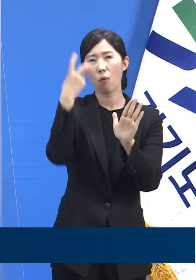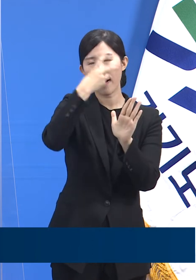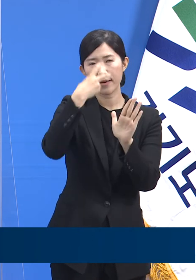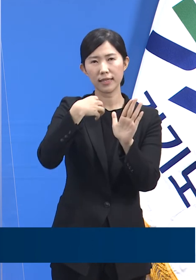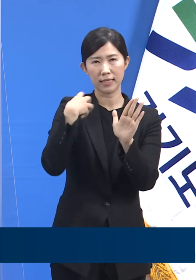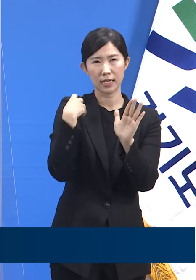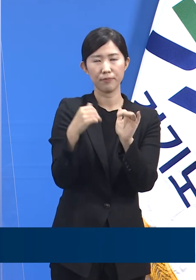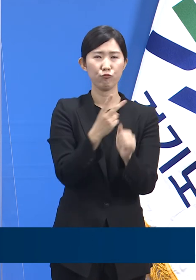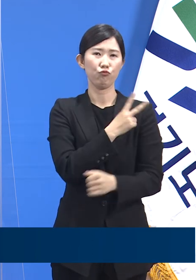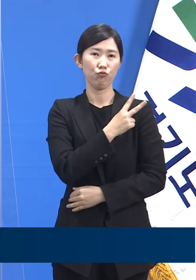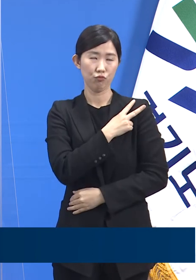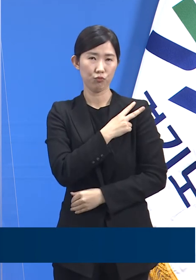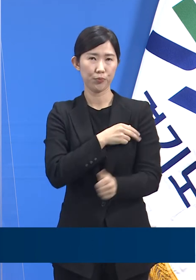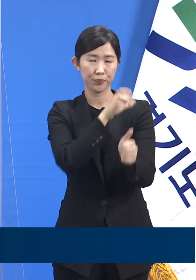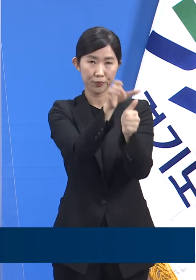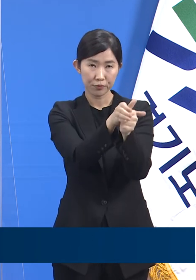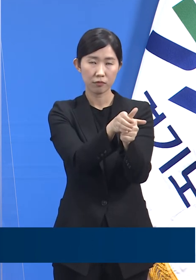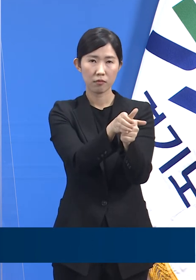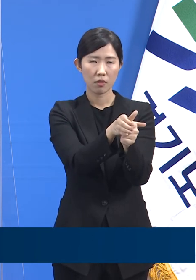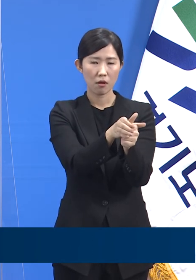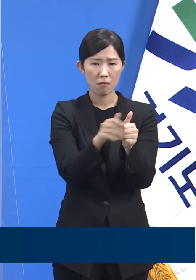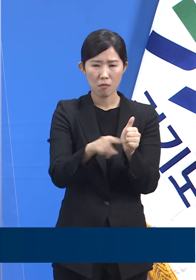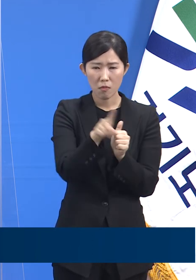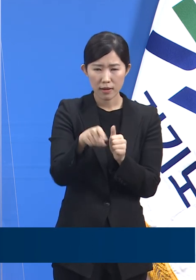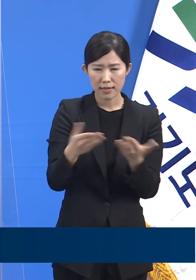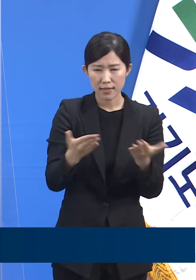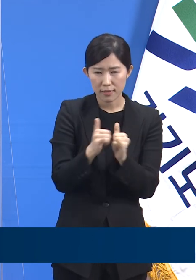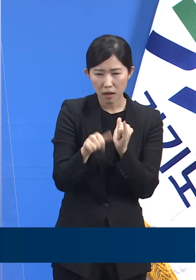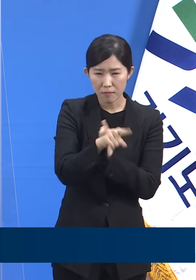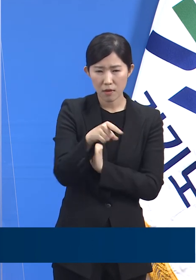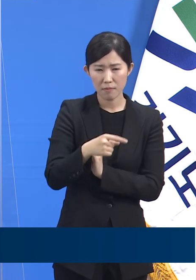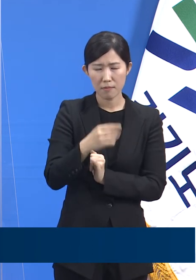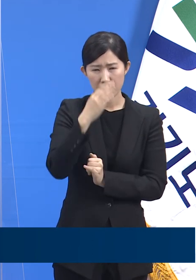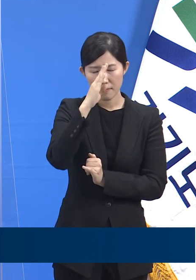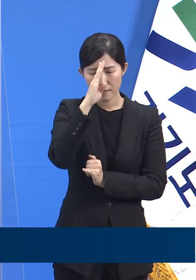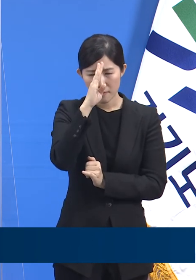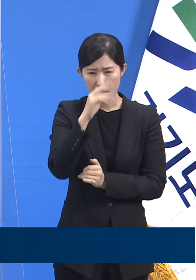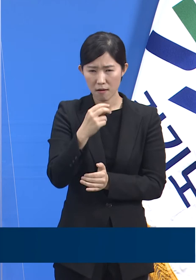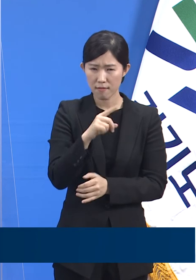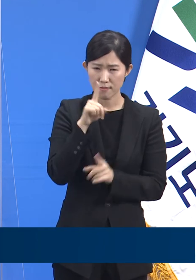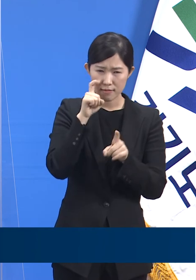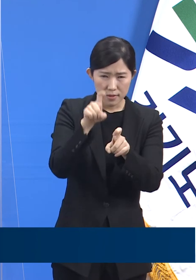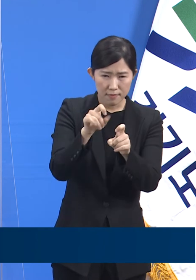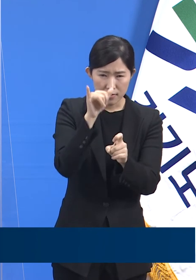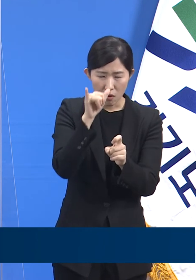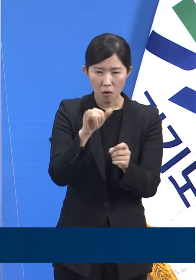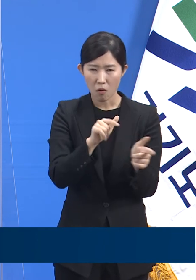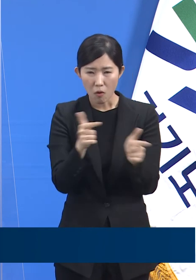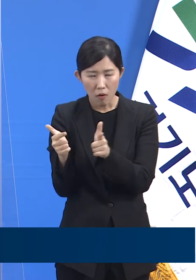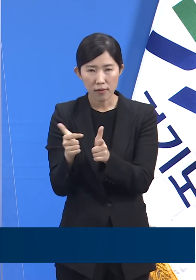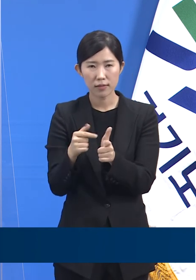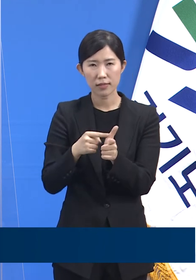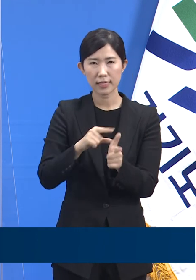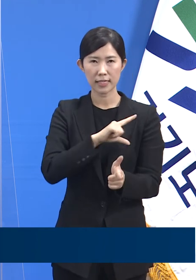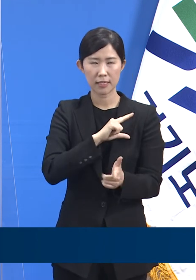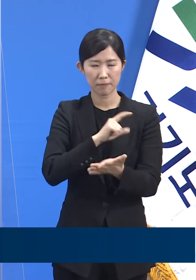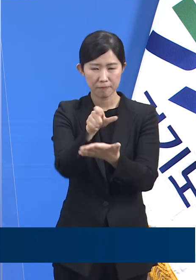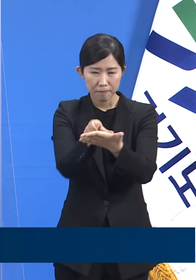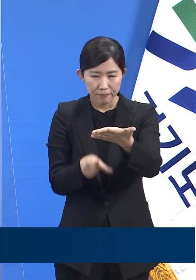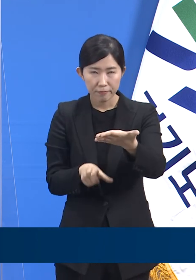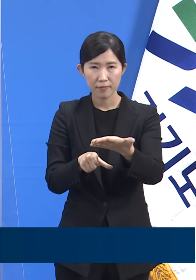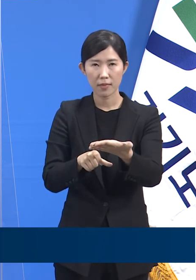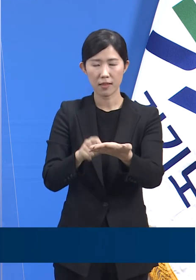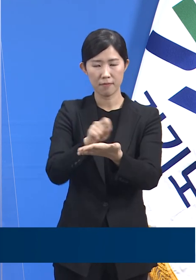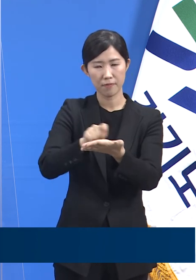의심 증상 여부를 매일 확인하고 기록하는 명부를 관리하여야 합니다. 또한 사업장 근무